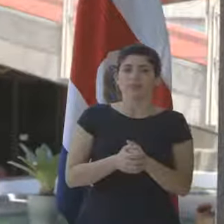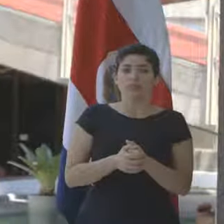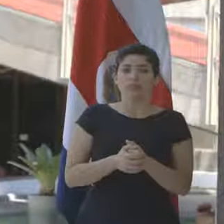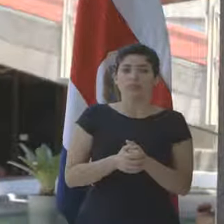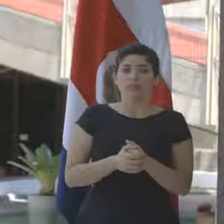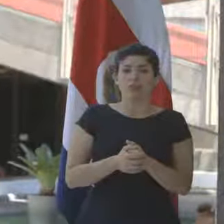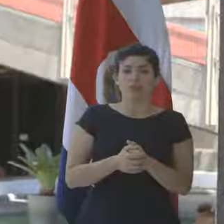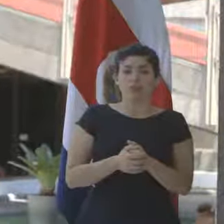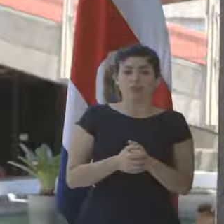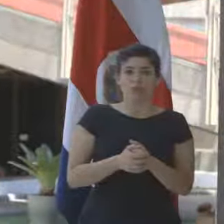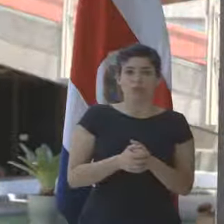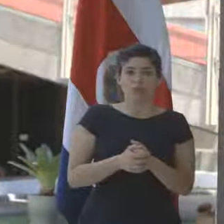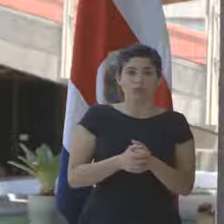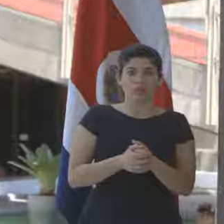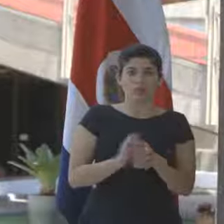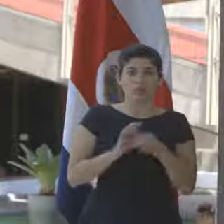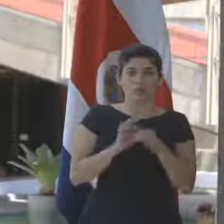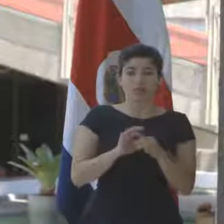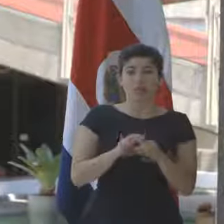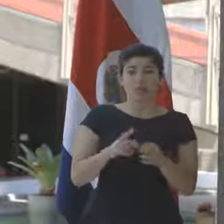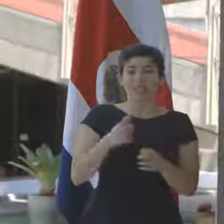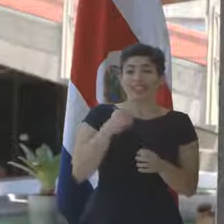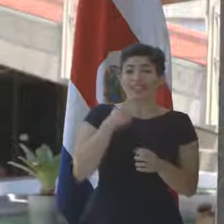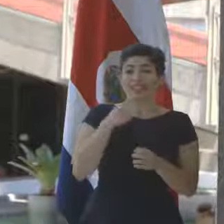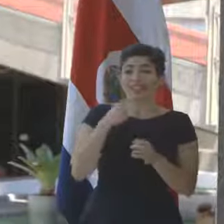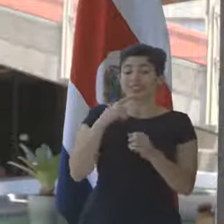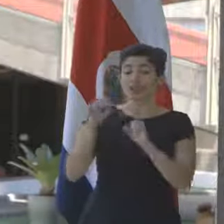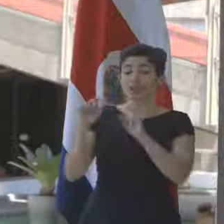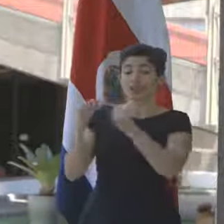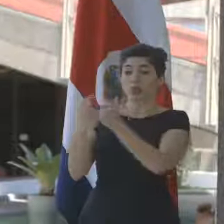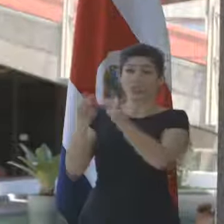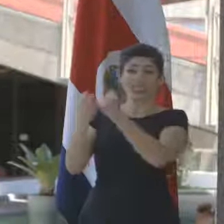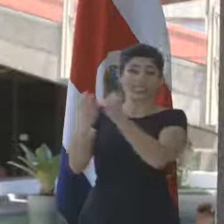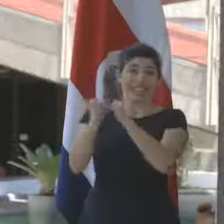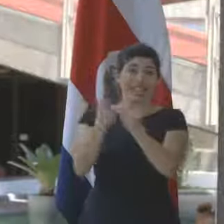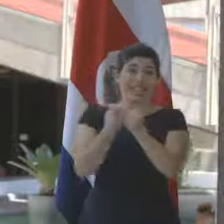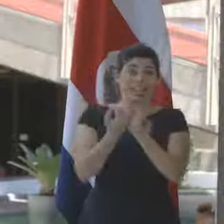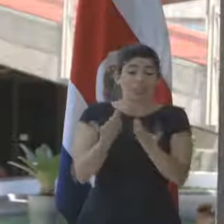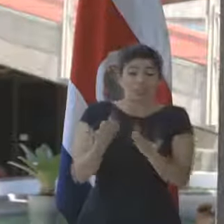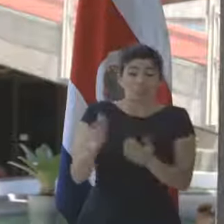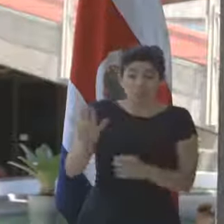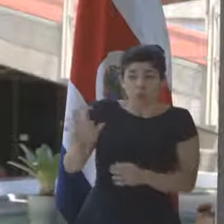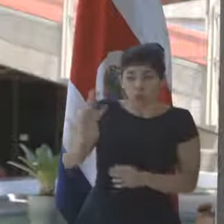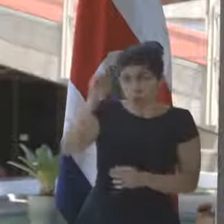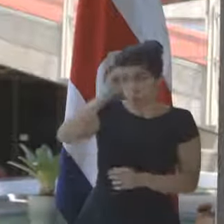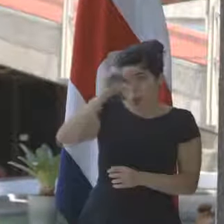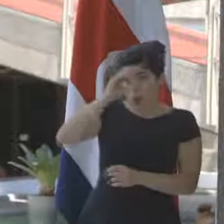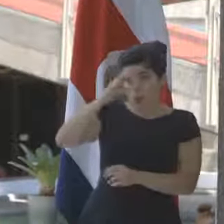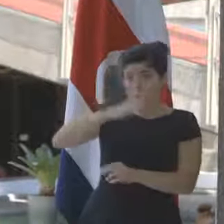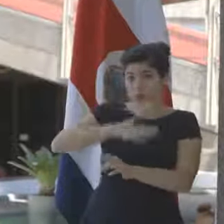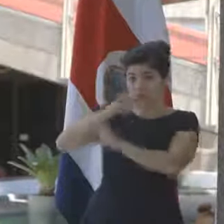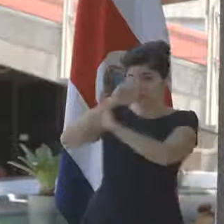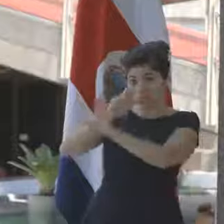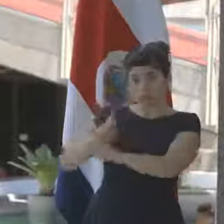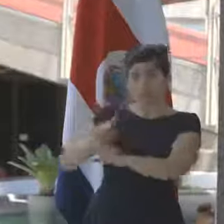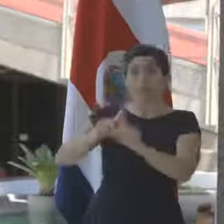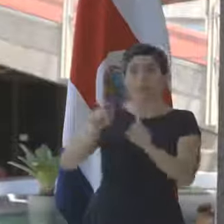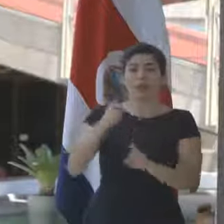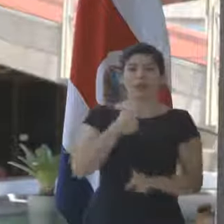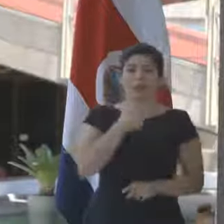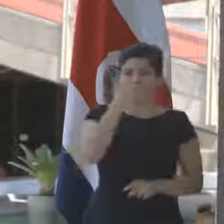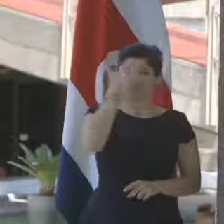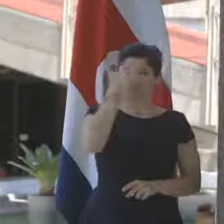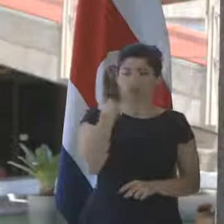que dicen las organizaciones sindicales, pues es una opinión respetable, más yo sé que estamos